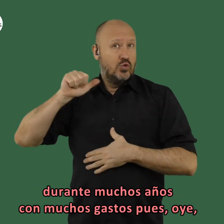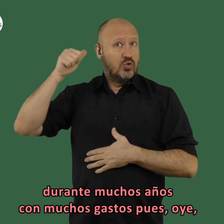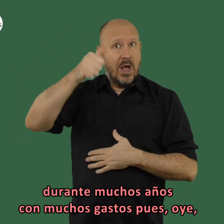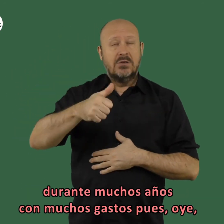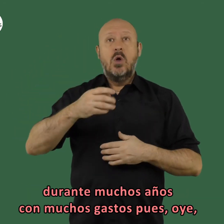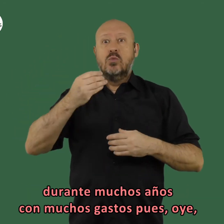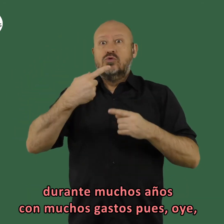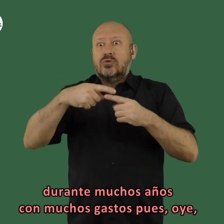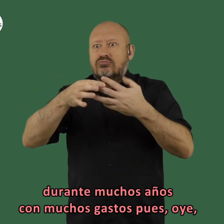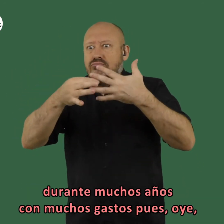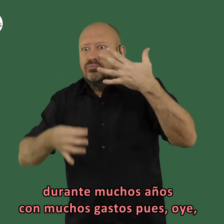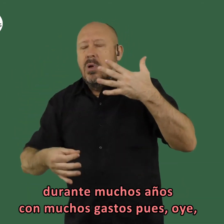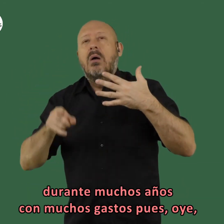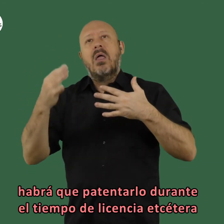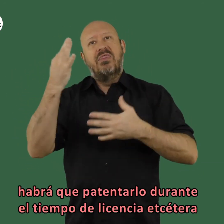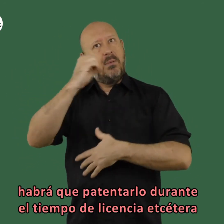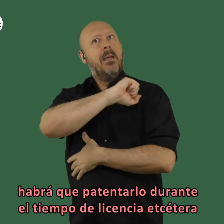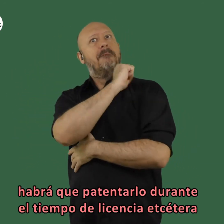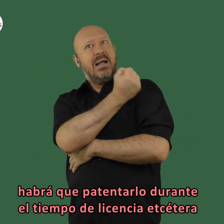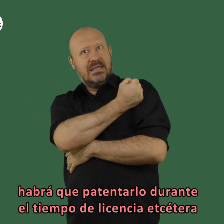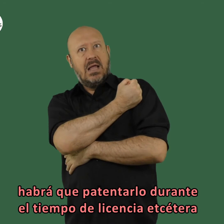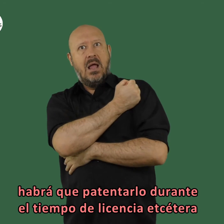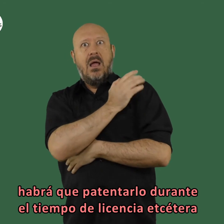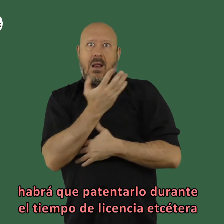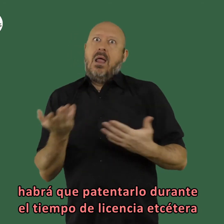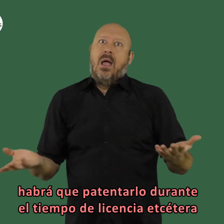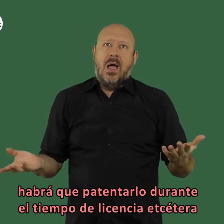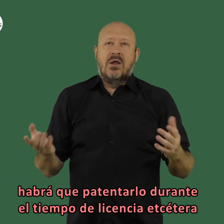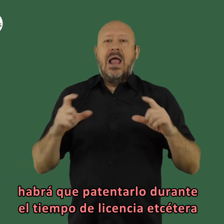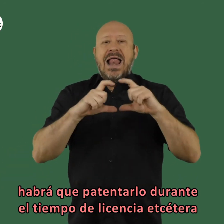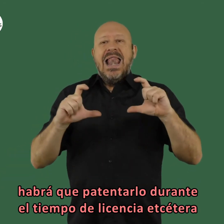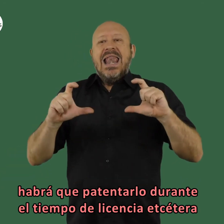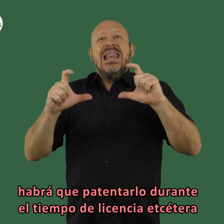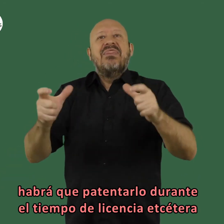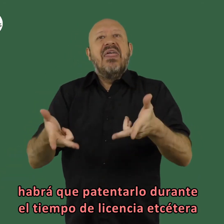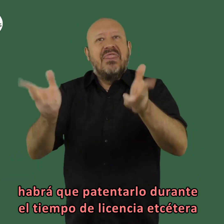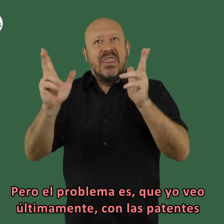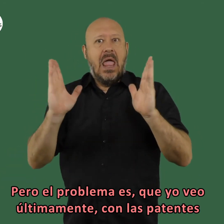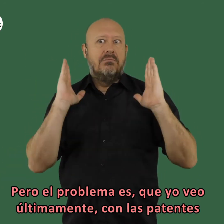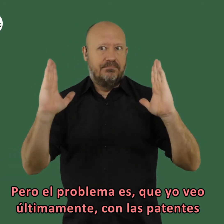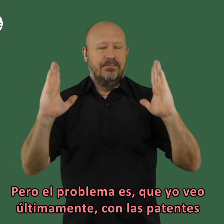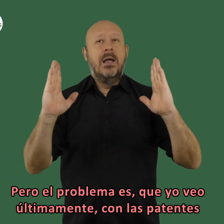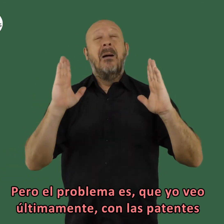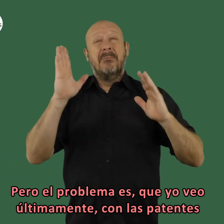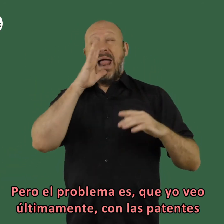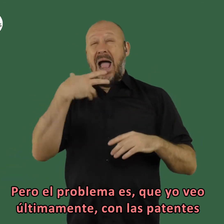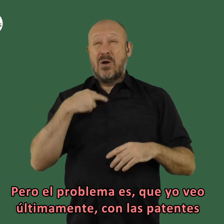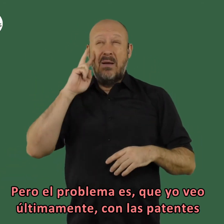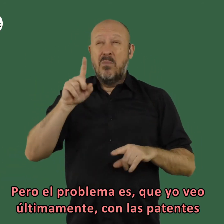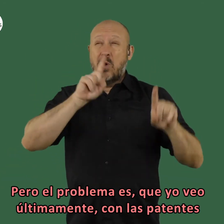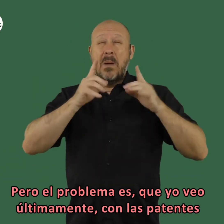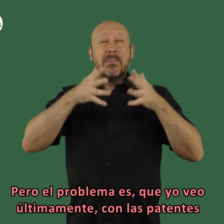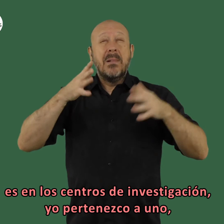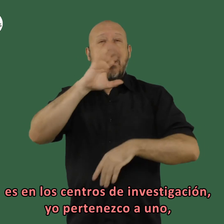trabajando durante muchos años con muchos gastos pues oye habrá que patentarlo durante el tiempo de la licencia etcétera pero el problema que vive